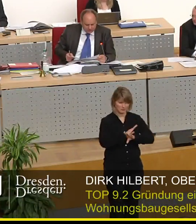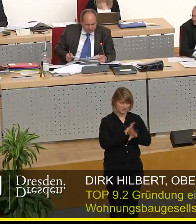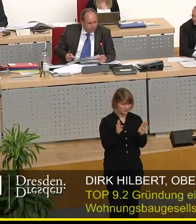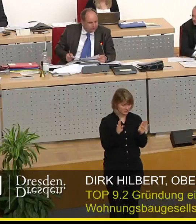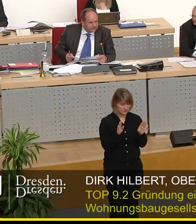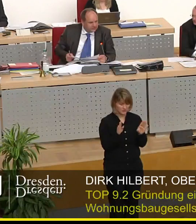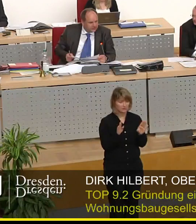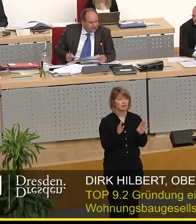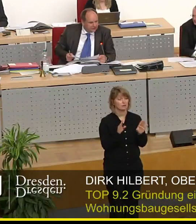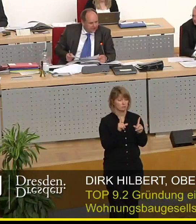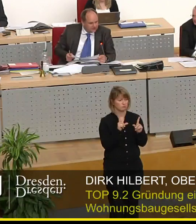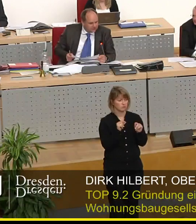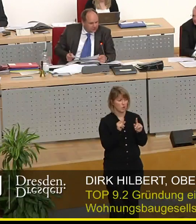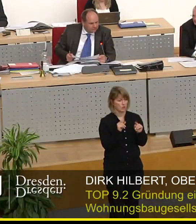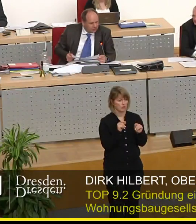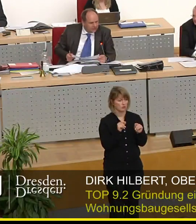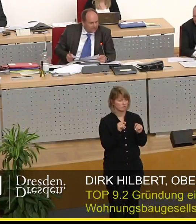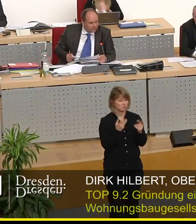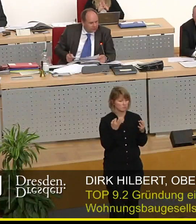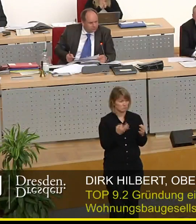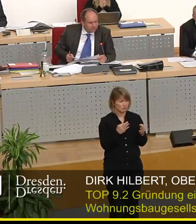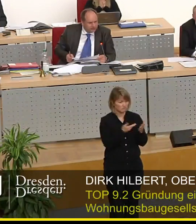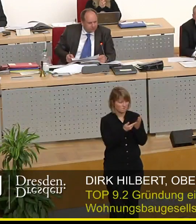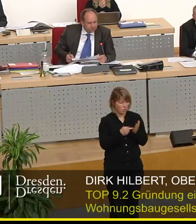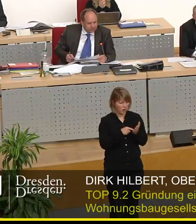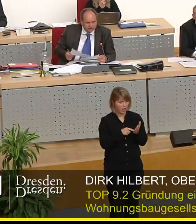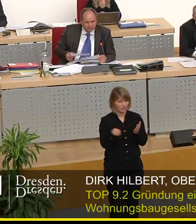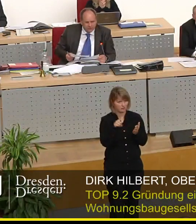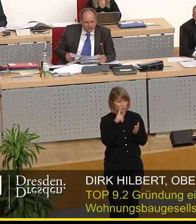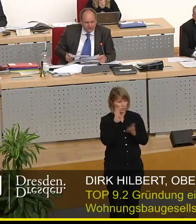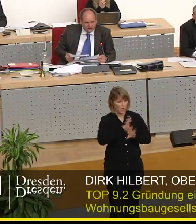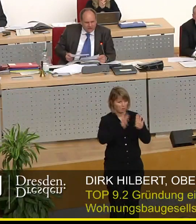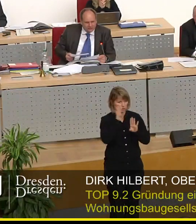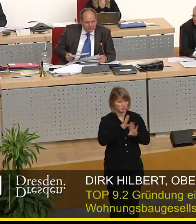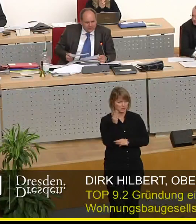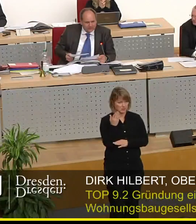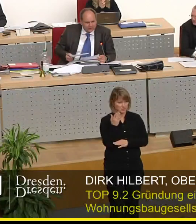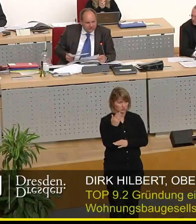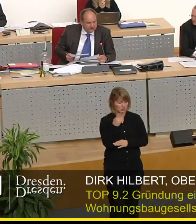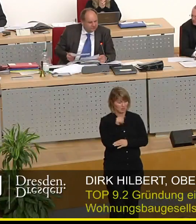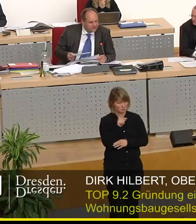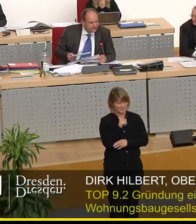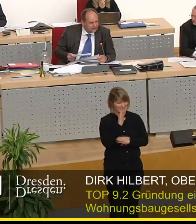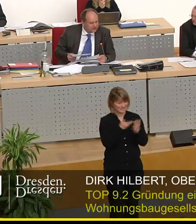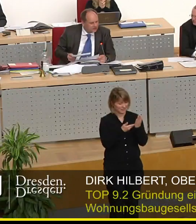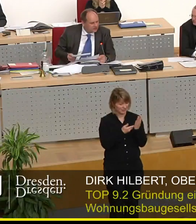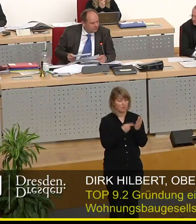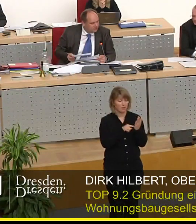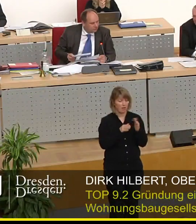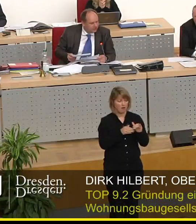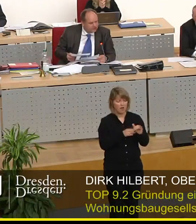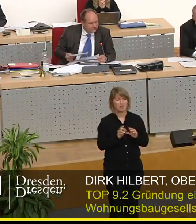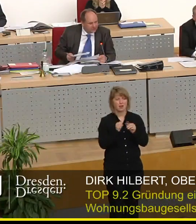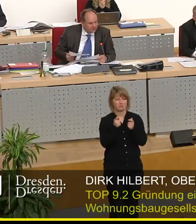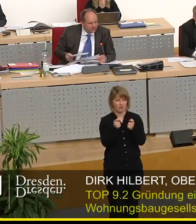muss ja über den Vorlage abgestimmt werden und zu dieser Vorlage habe ich einen Hilfsantrag